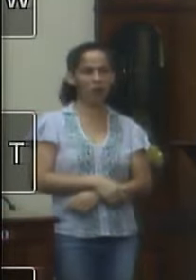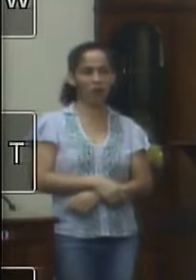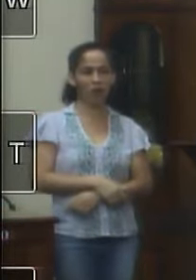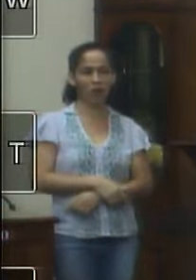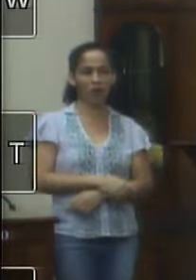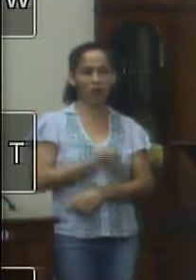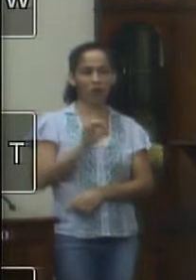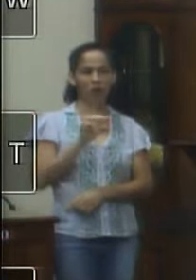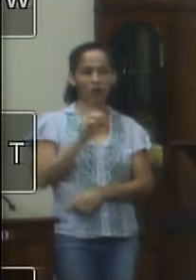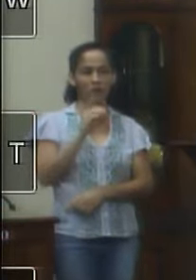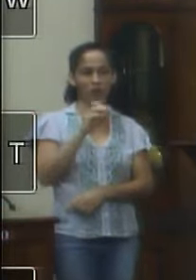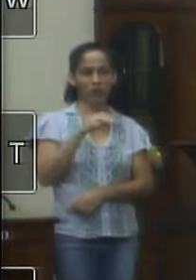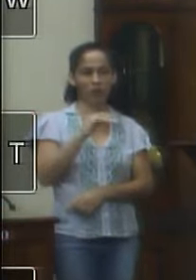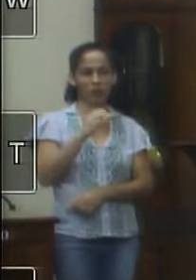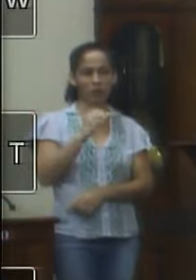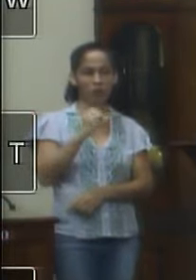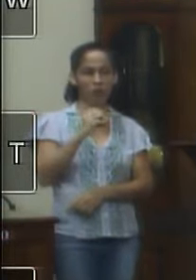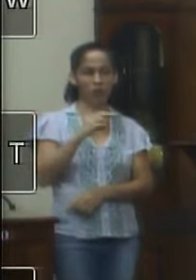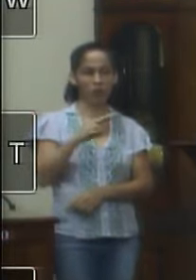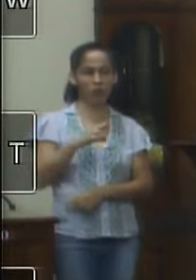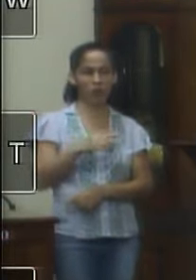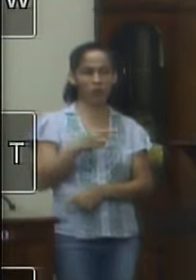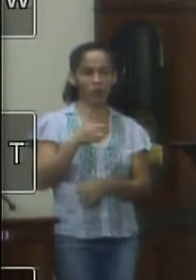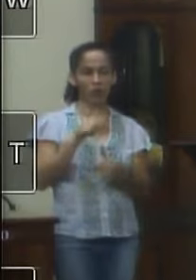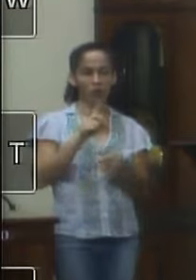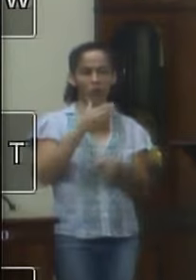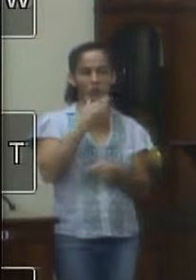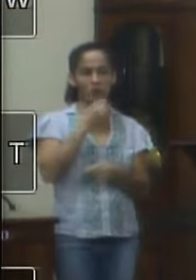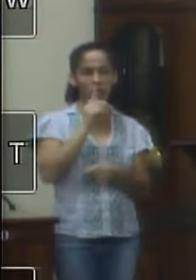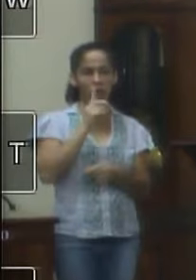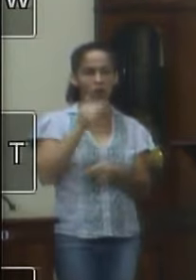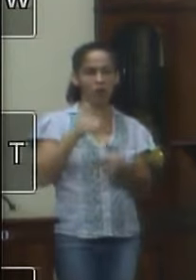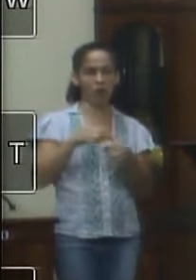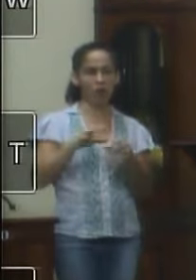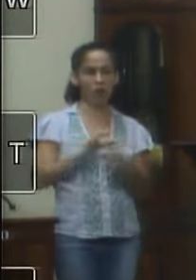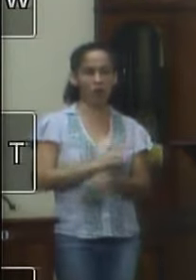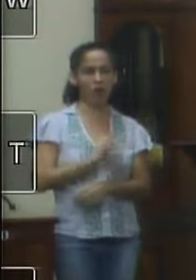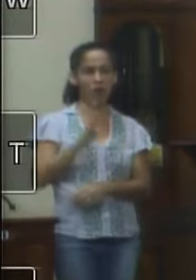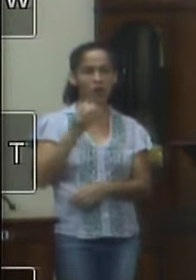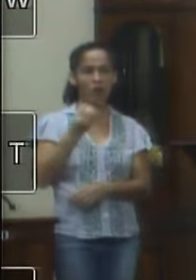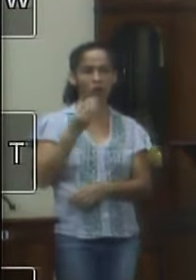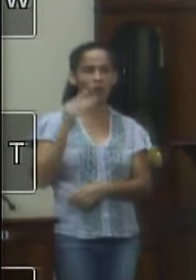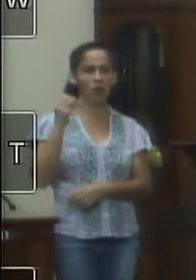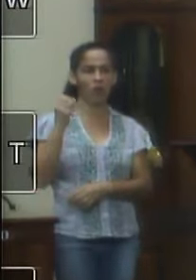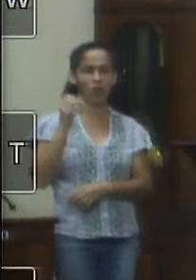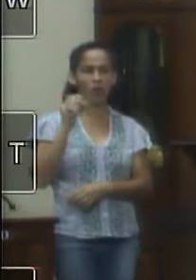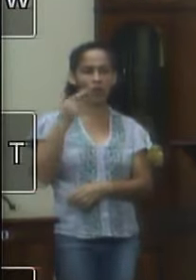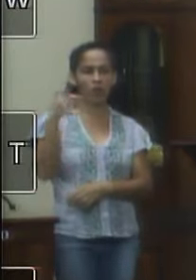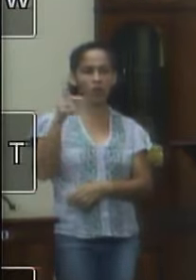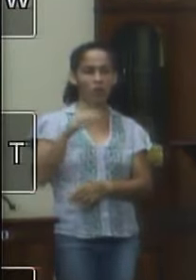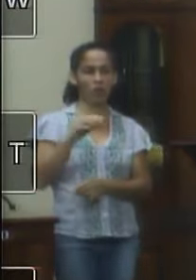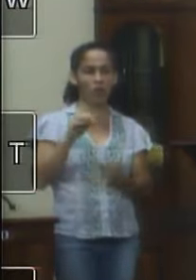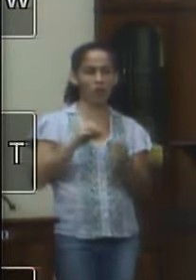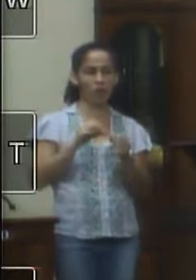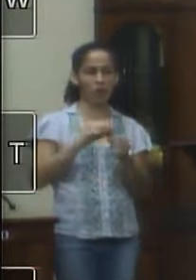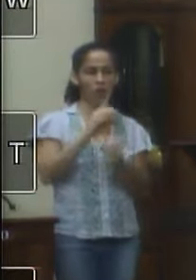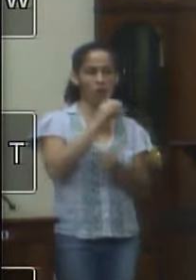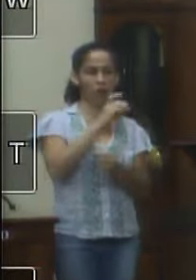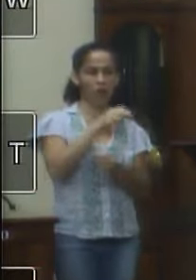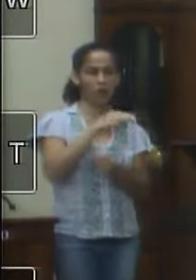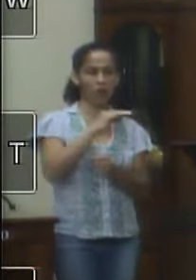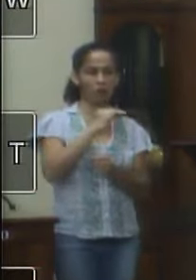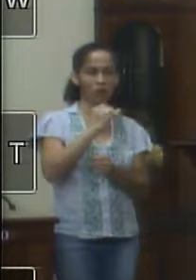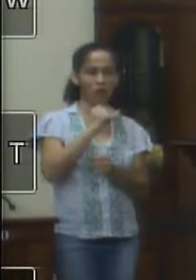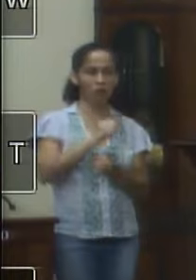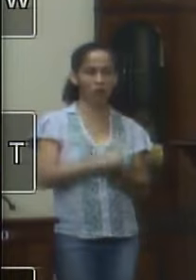não denunciou o irmão dela que está lá todos os outros presidentes ela fez denúncia quer dizer